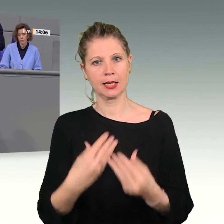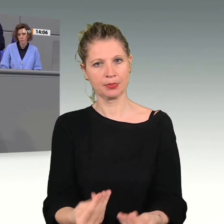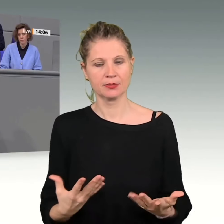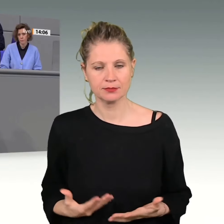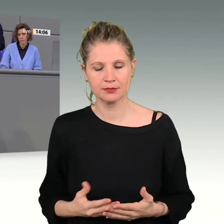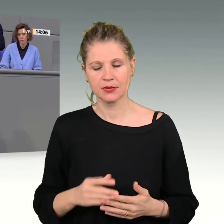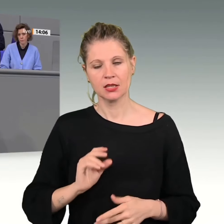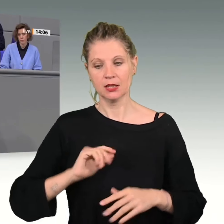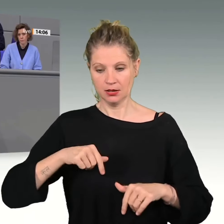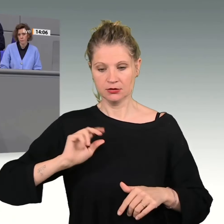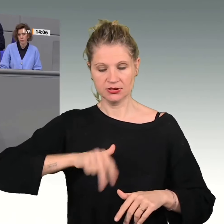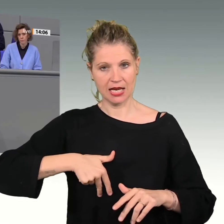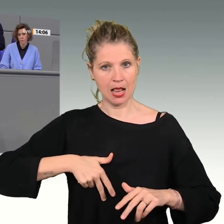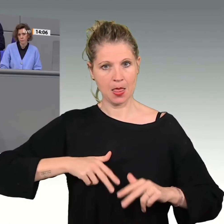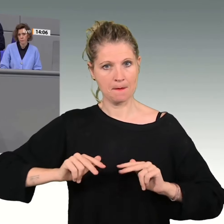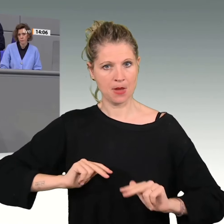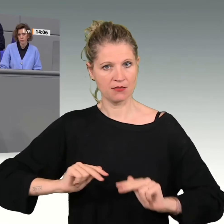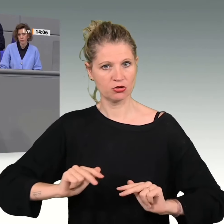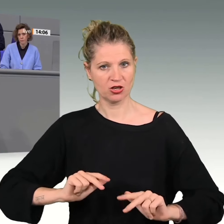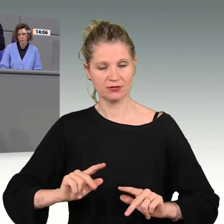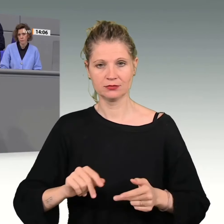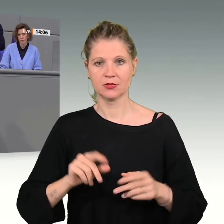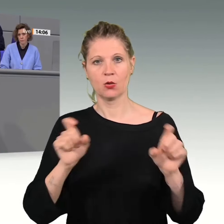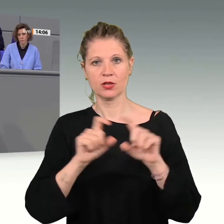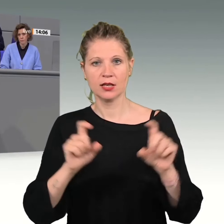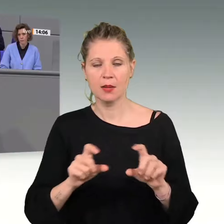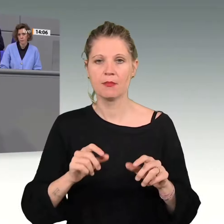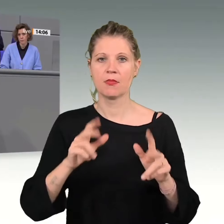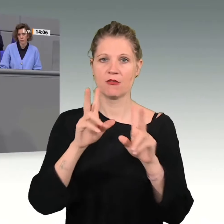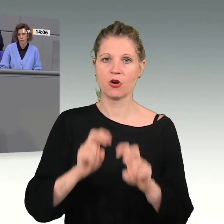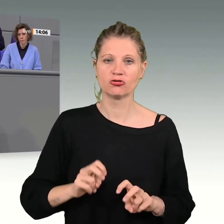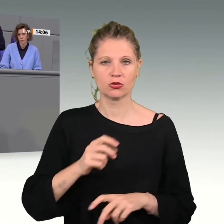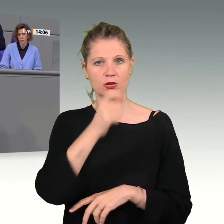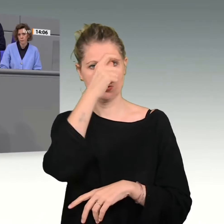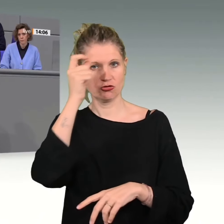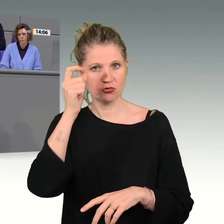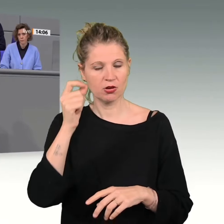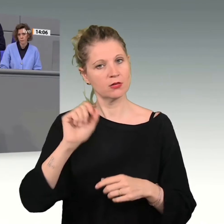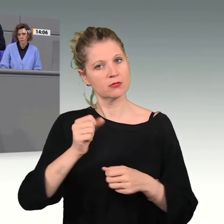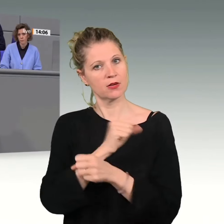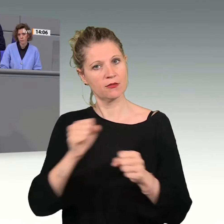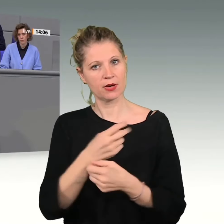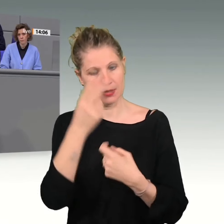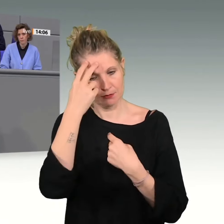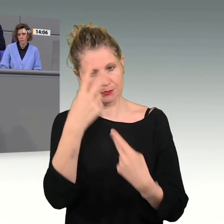sozialen Marktwirtschaft geben wir Unternehmen, Forschern oder Ingenieuren die Freiheit, sich Lösungen auszudenken.